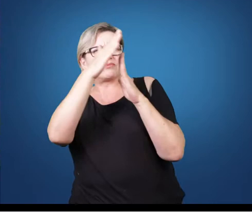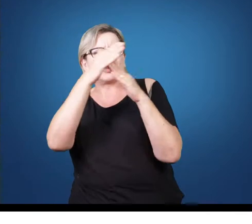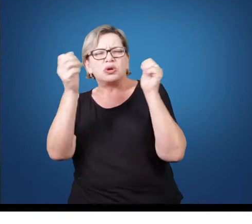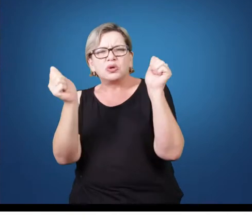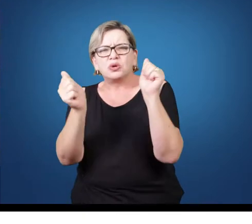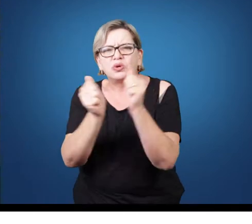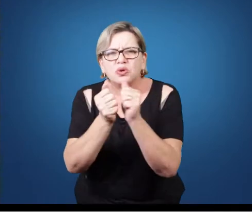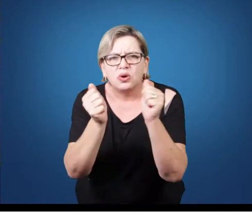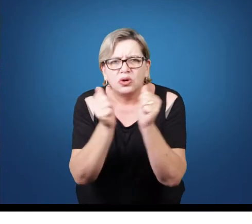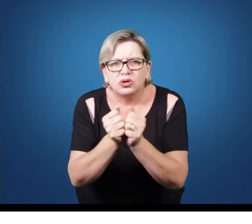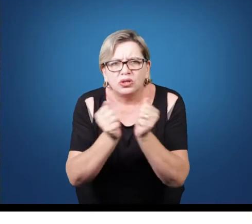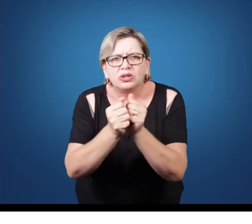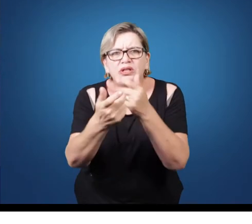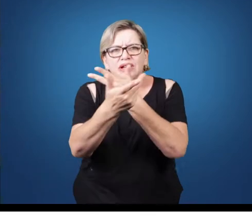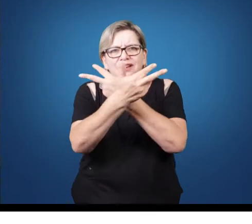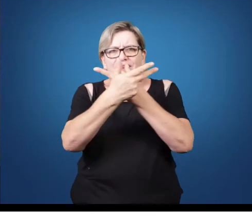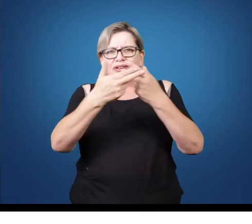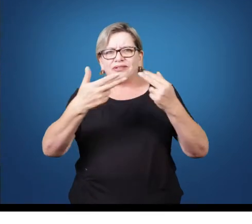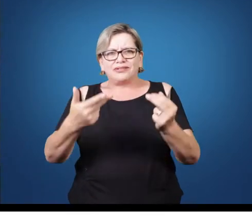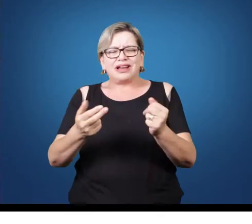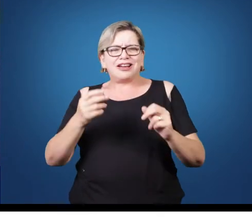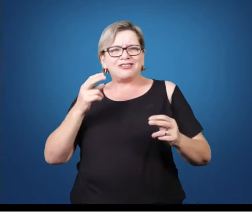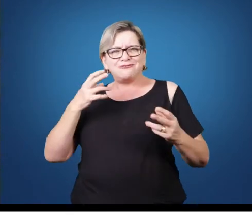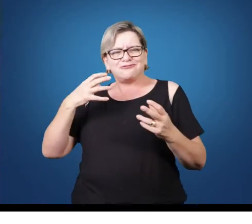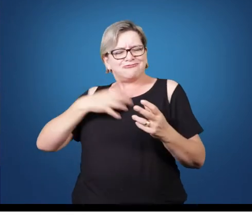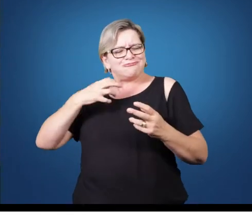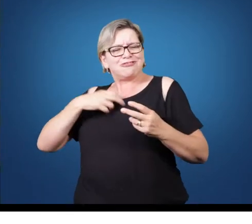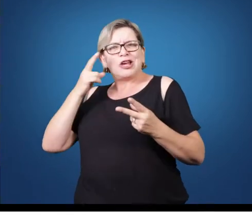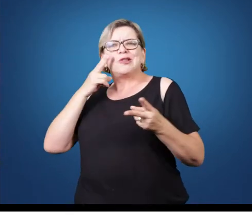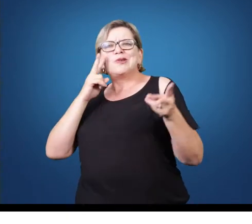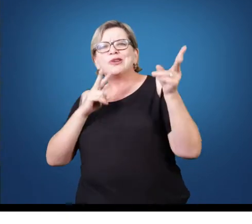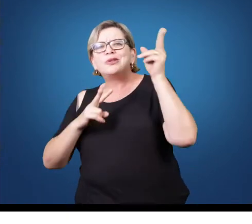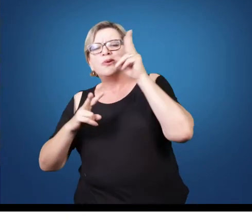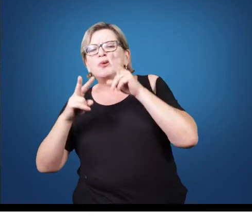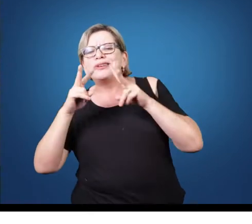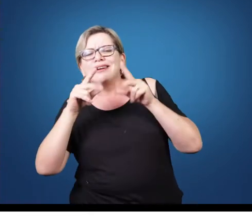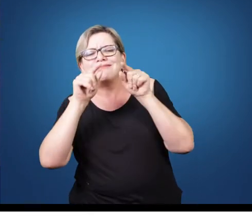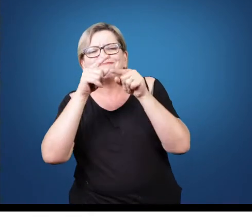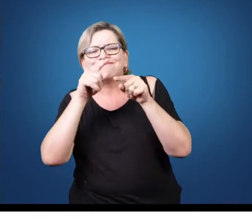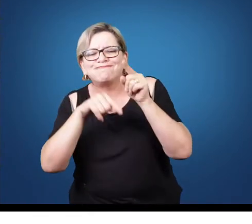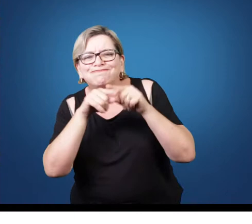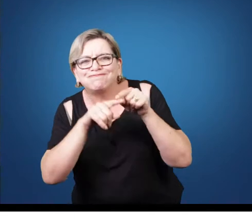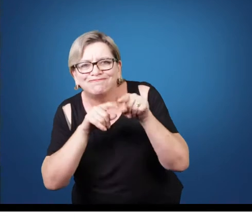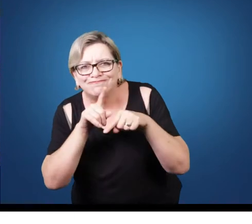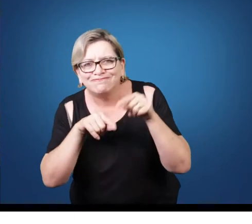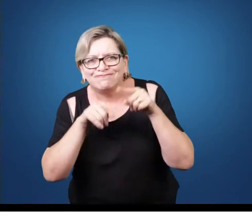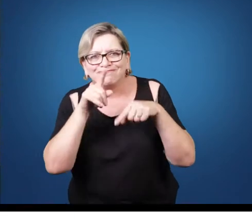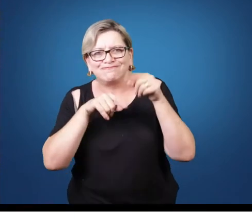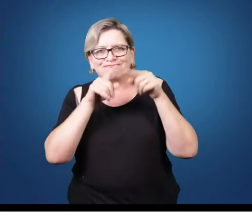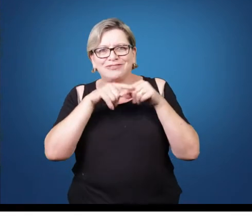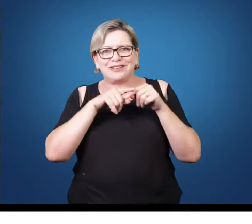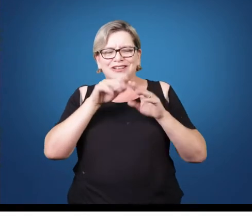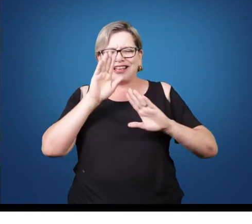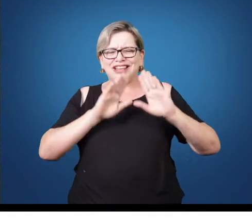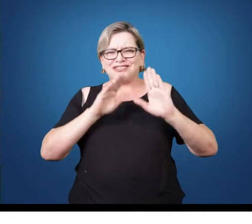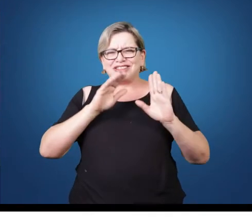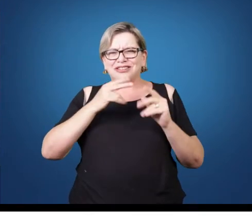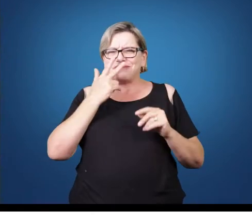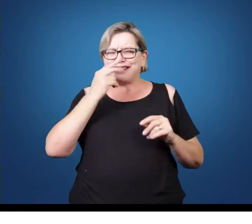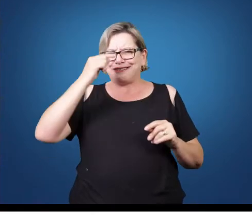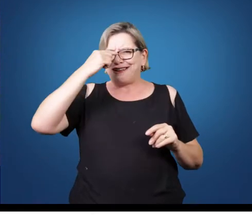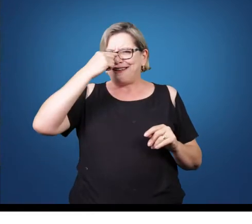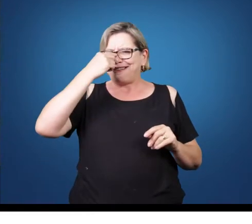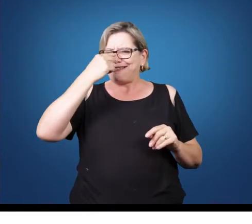junto vários modos de olhar determinado objeto. E aí por isso que parece às vezes que o nariz daquela